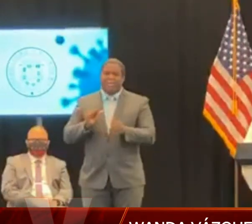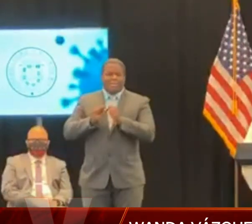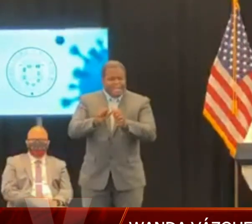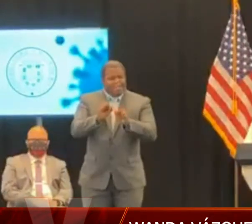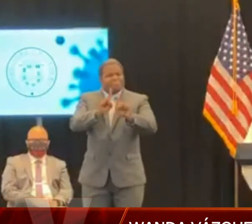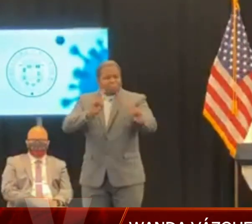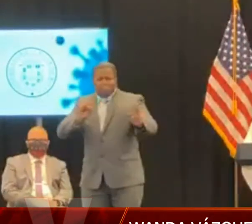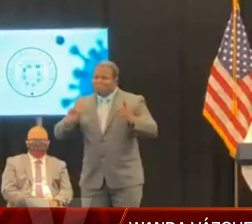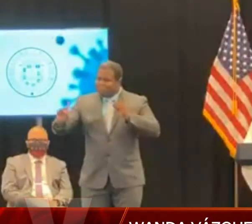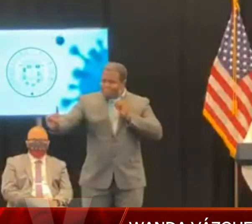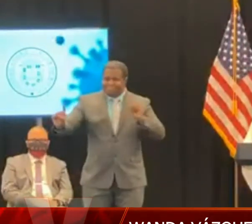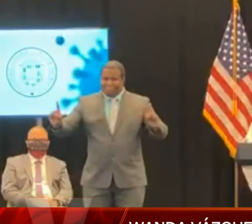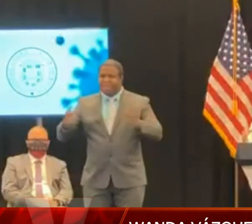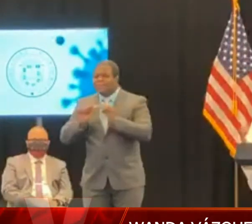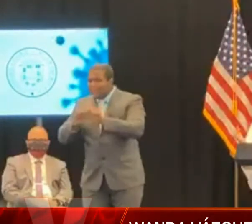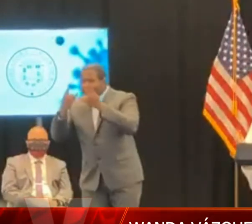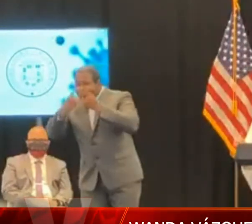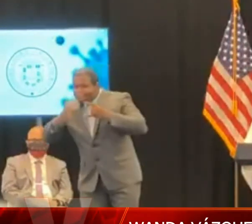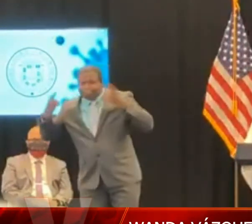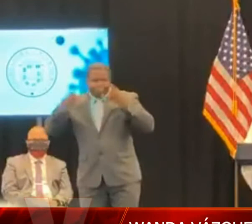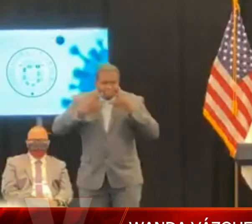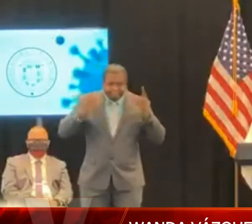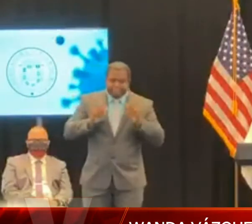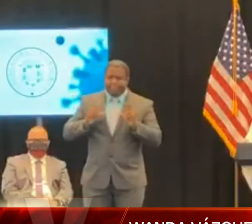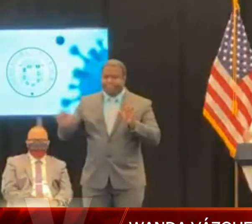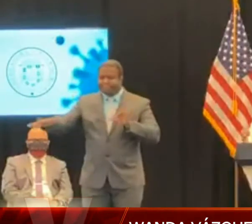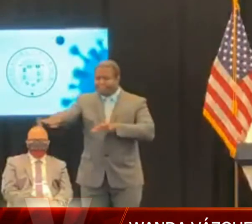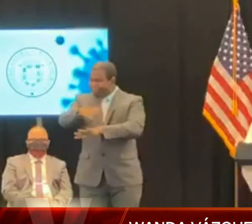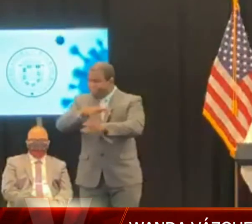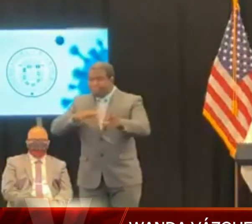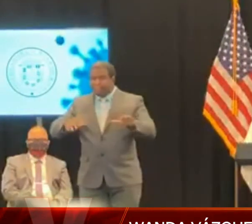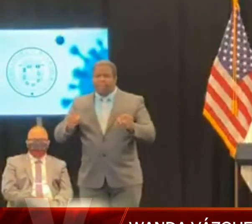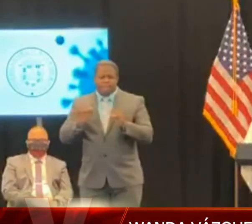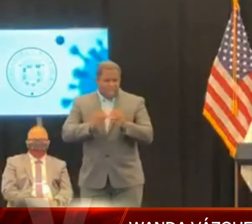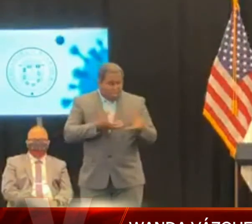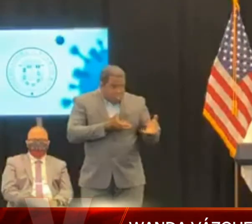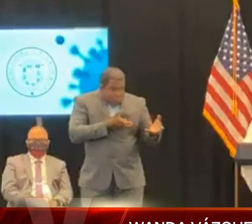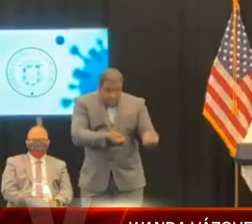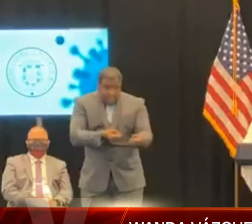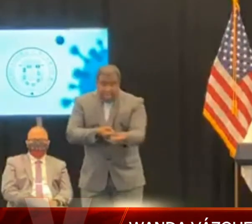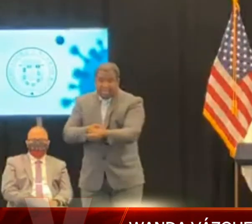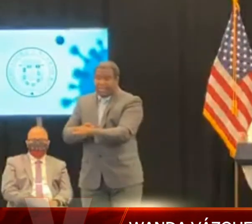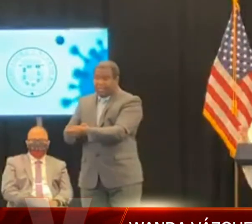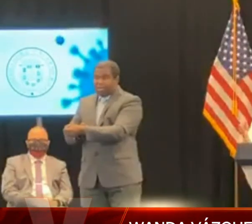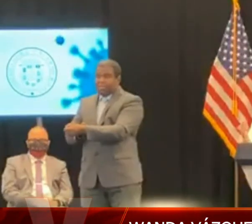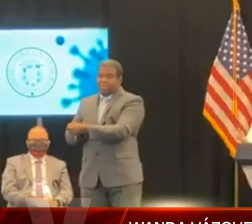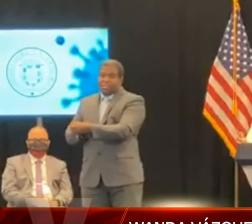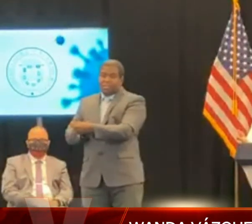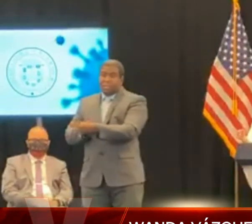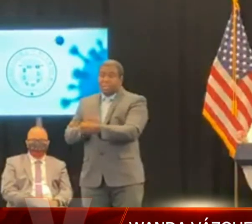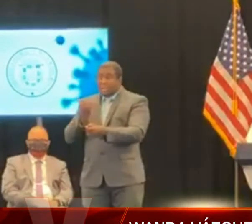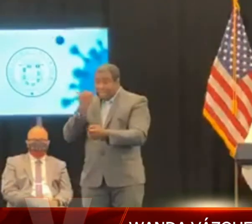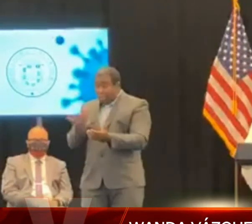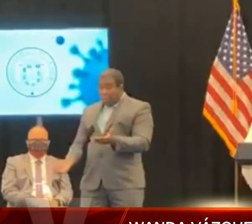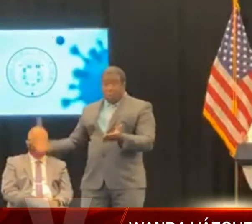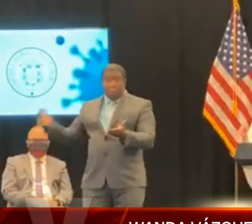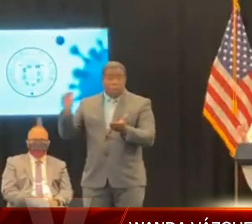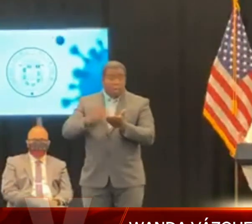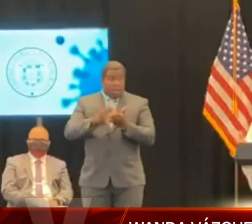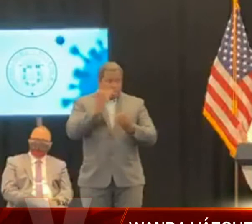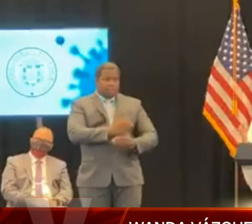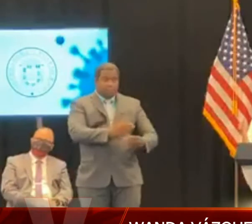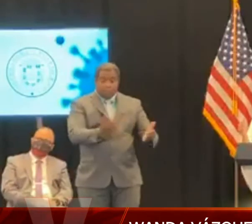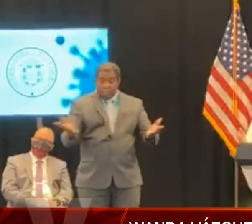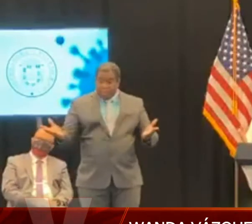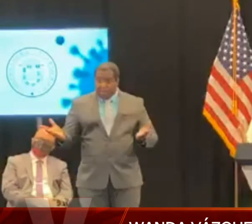que, en este esfuerzo, reafirmo mi agradecimiento al Task for Médicos, a